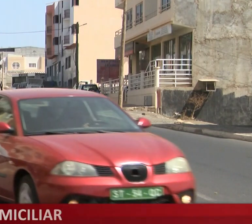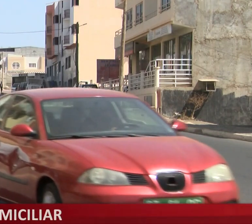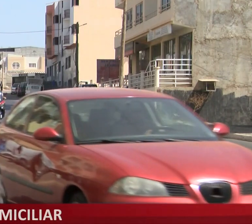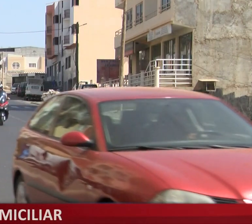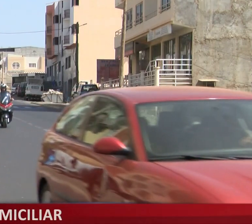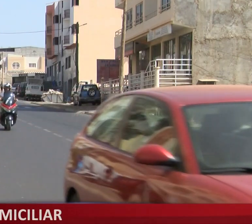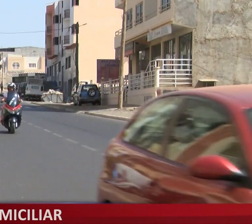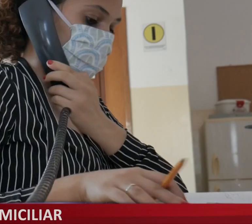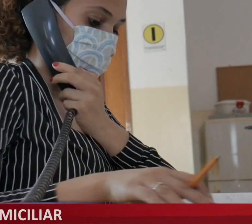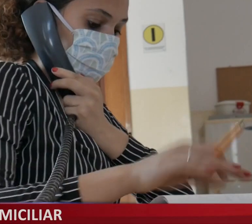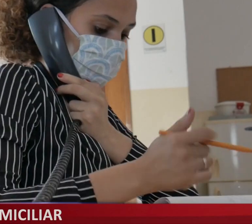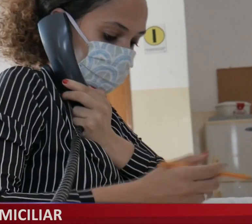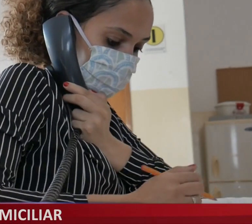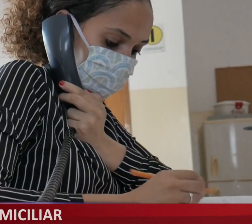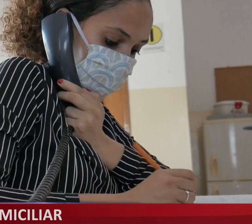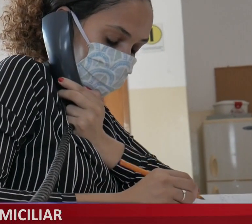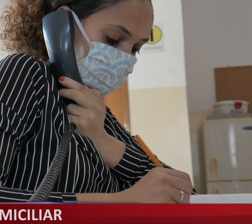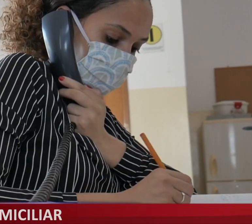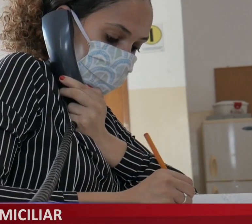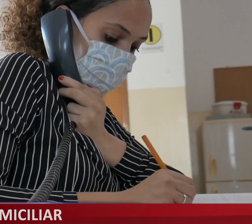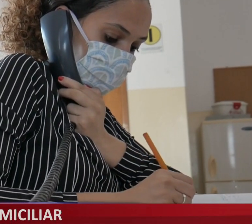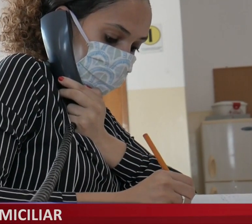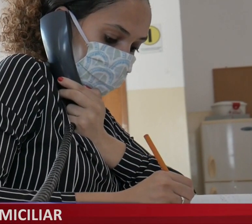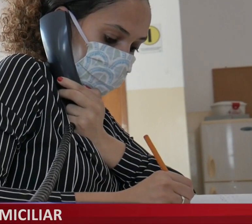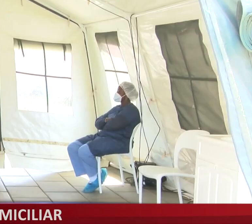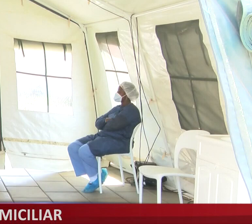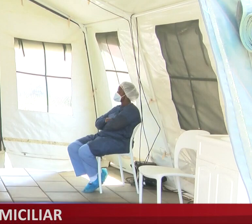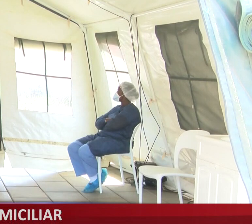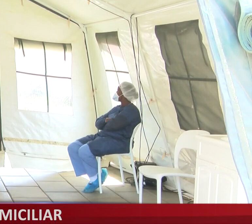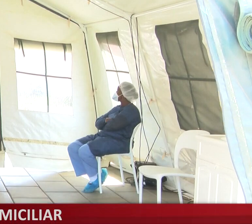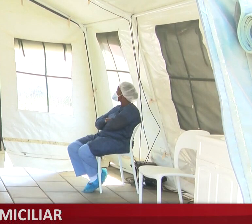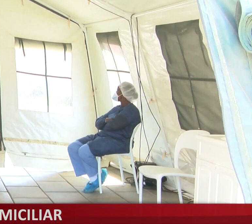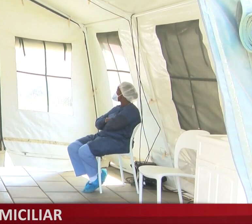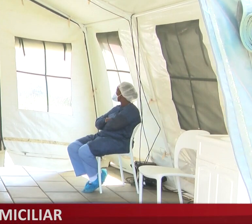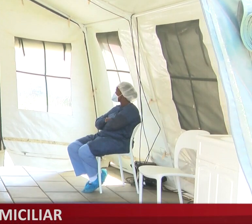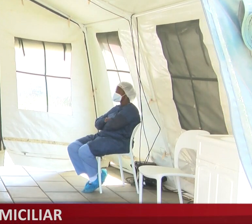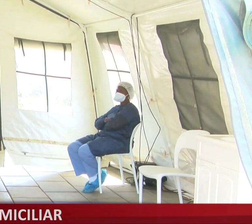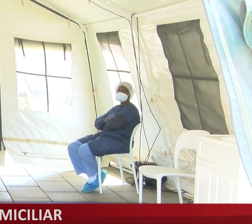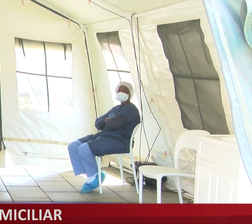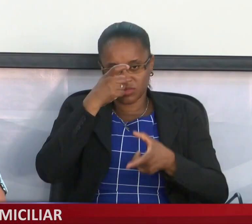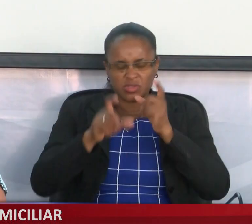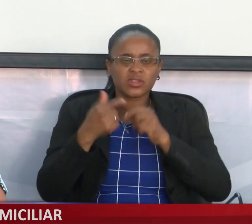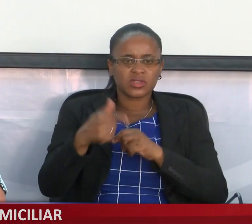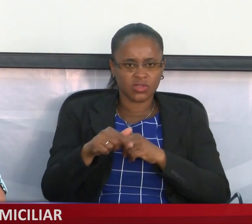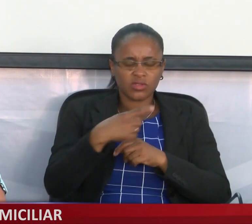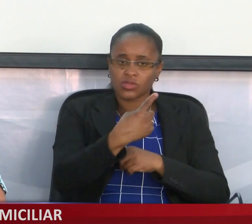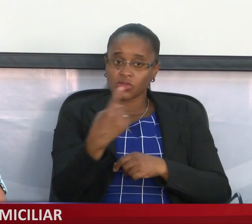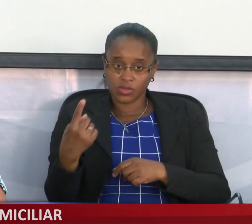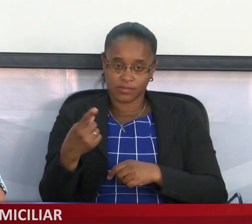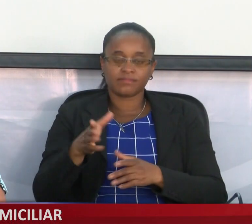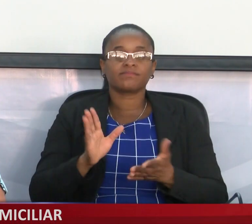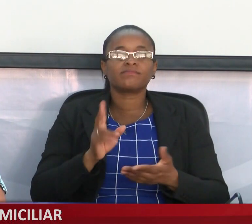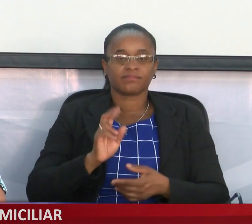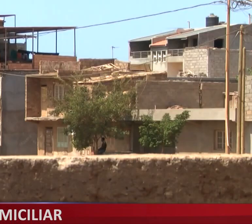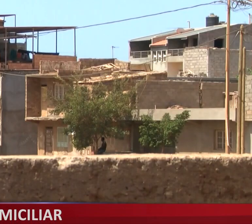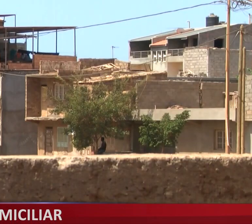caso houver uma situação mais grave, uma equipa médica é acionada. Informação avançada pelo Diretor do Serviço da Prevenção e Controlo de